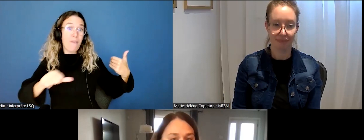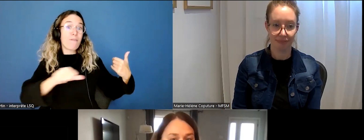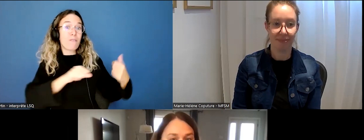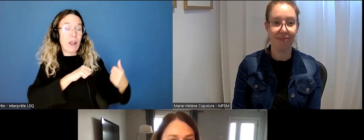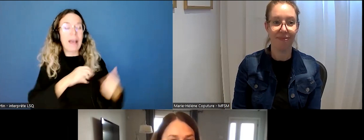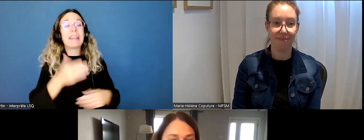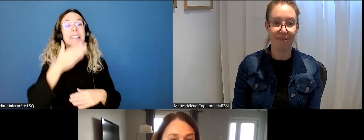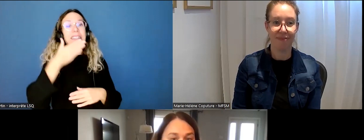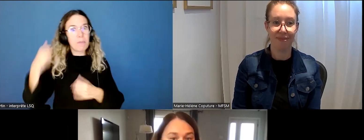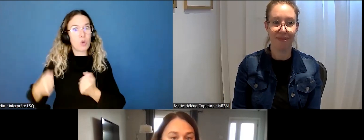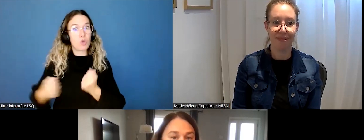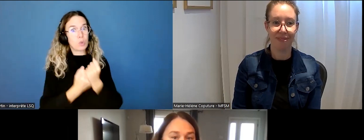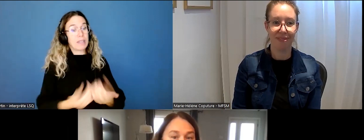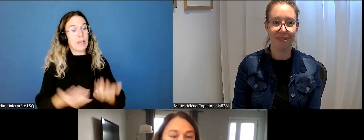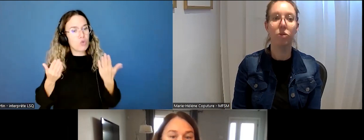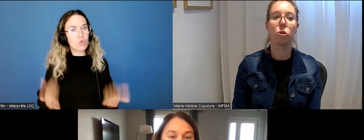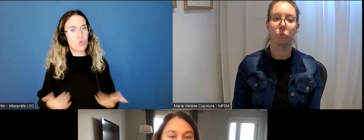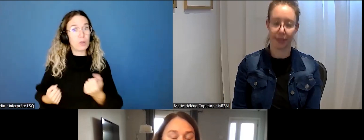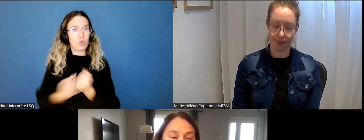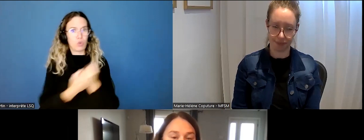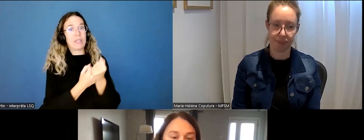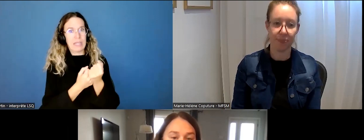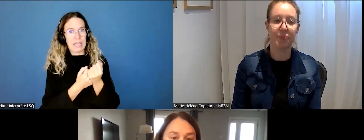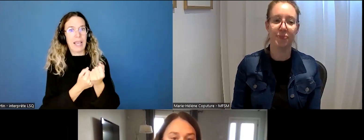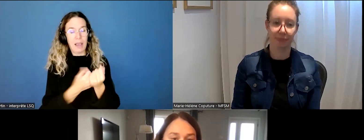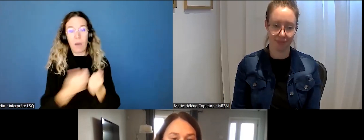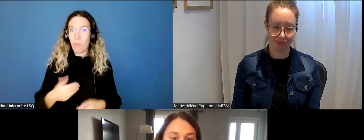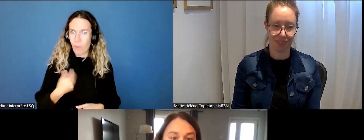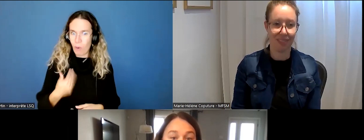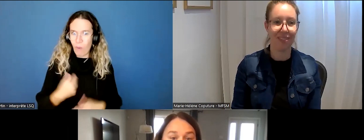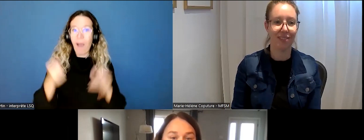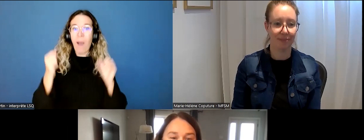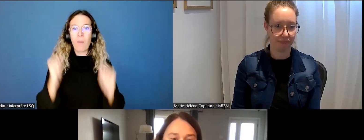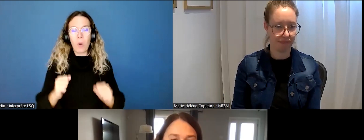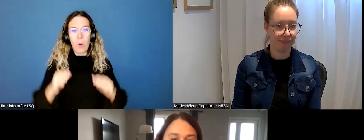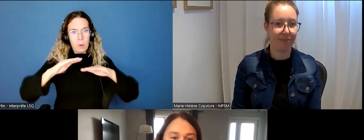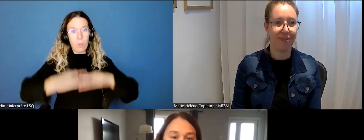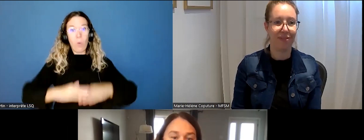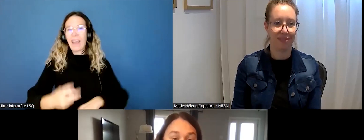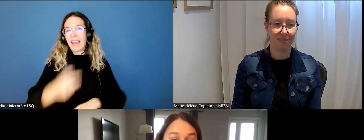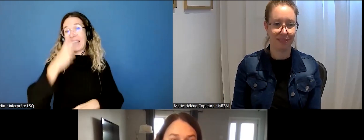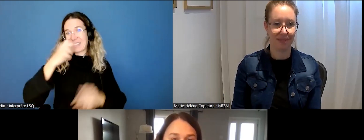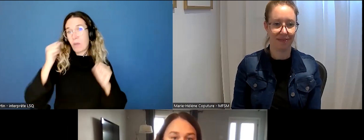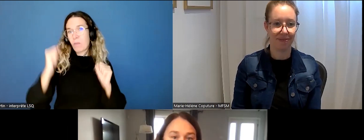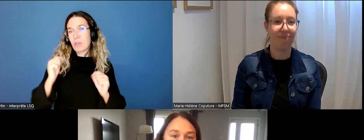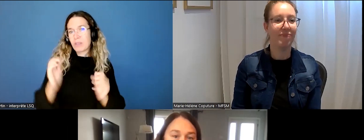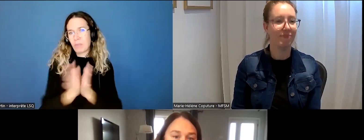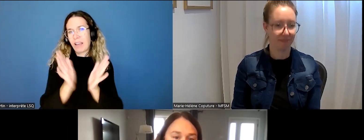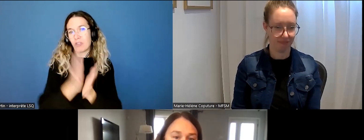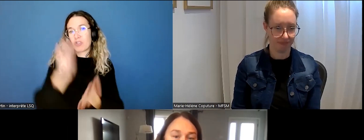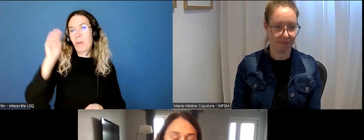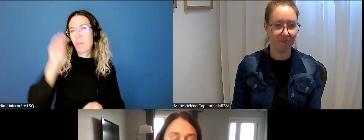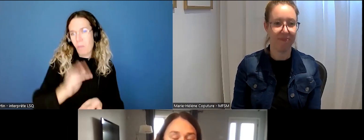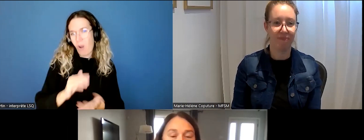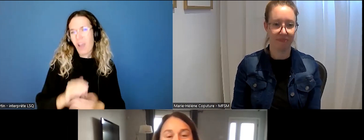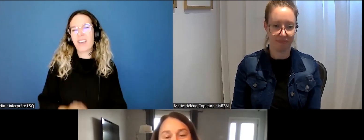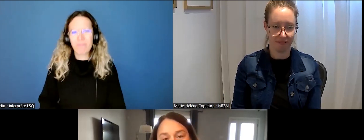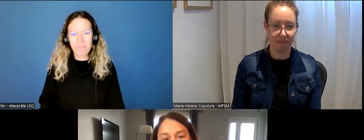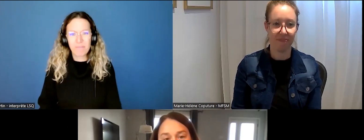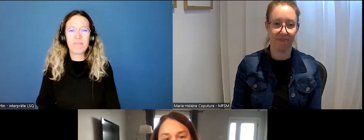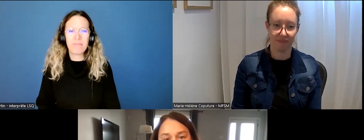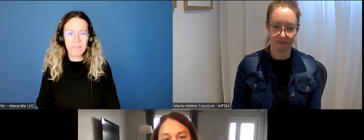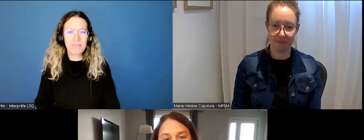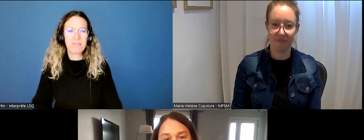mieux d'avoir du soutien parce que ça permet justement de faire diminuer les risques de danger liés à cette rupture-là.